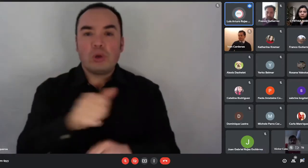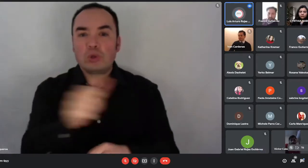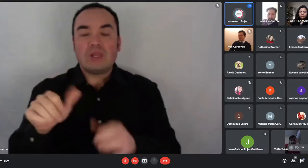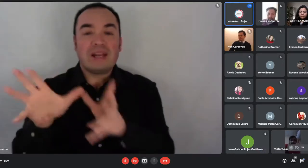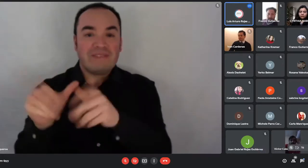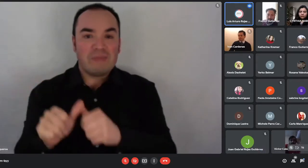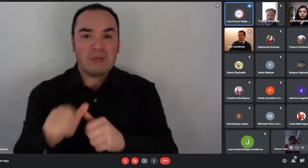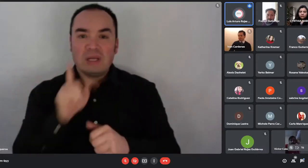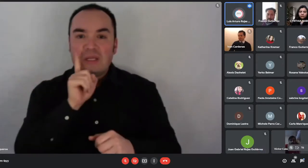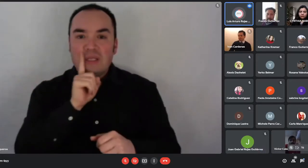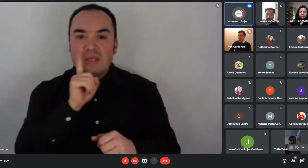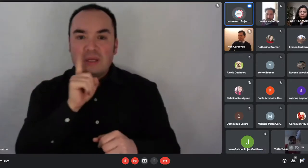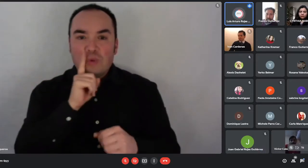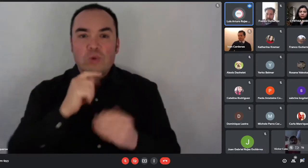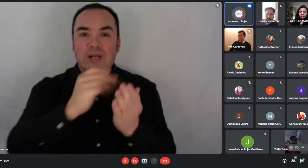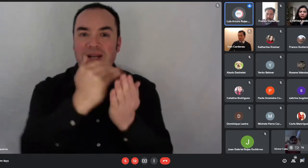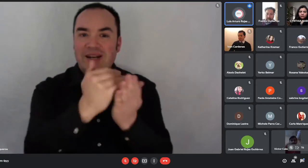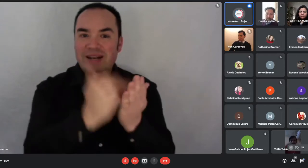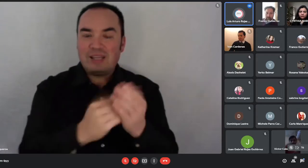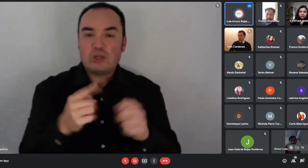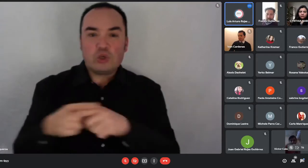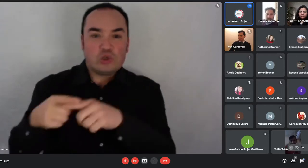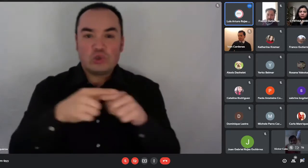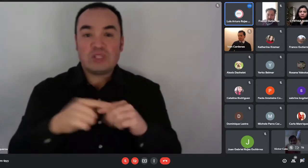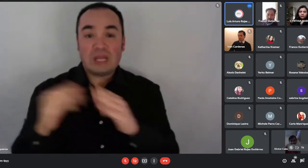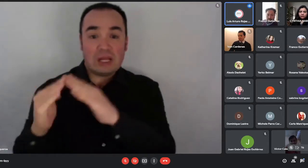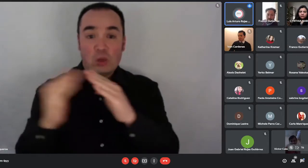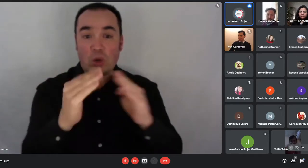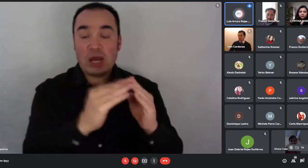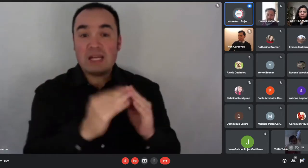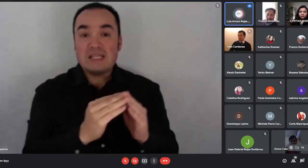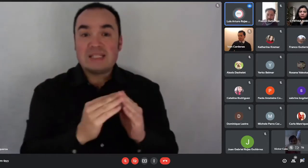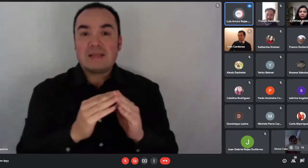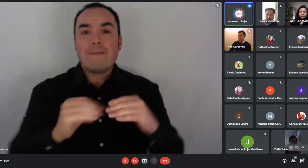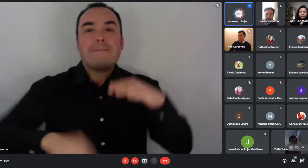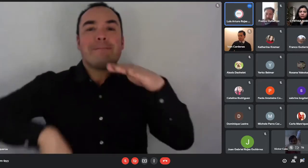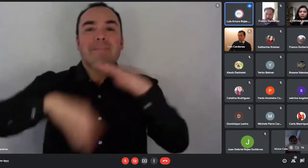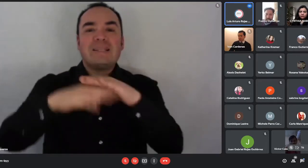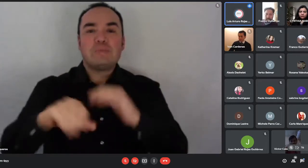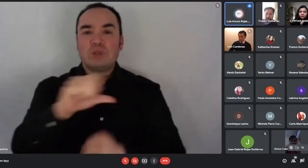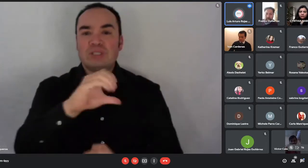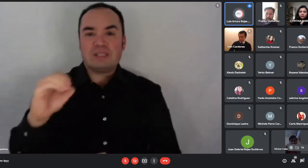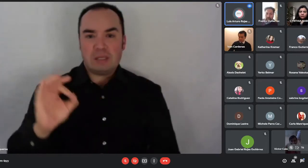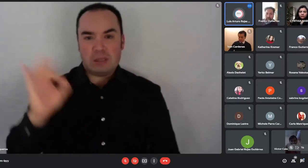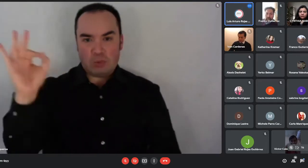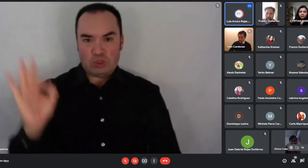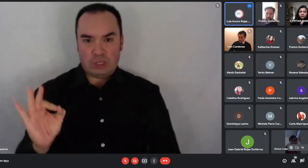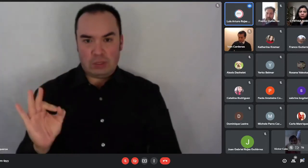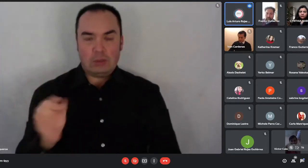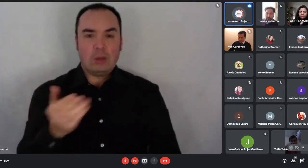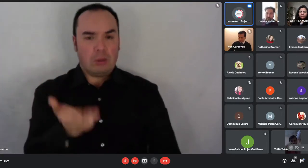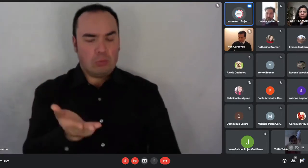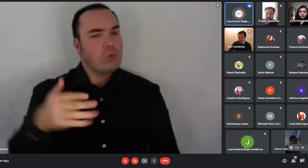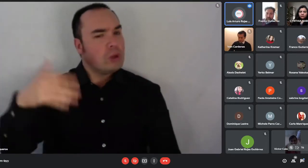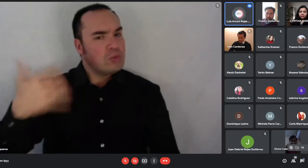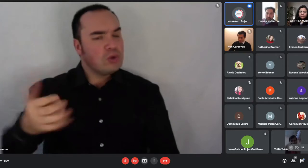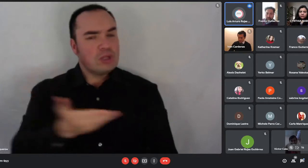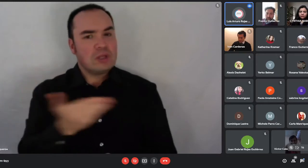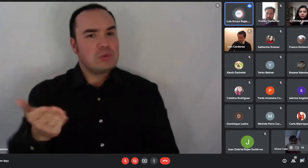Es súper importante que ustedes sepan que el registro social de hogares deben tenerlo vigente